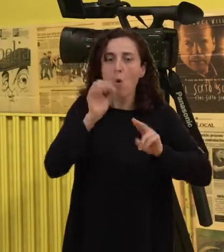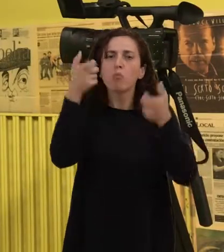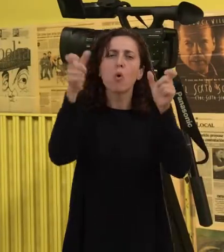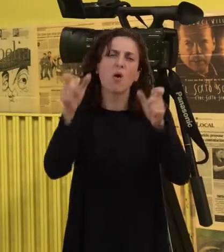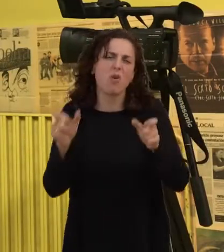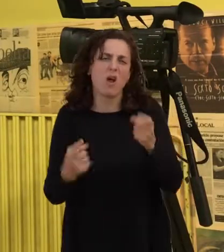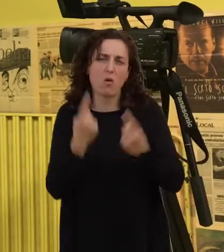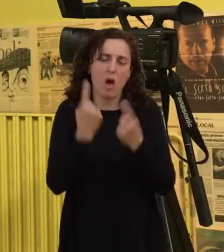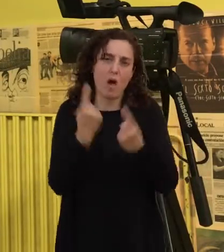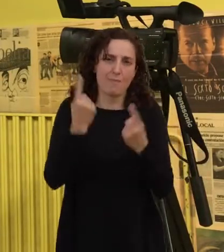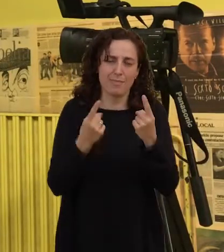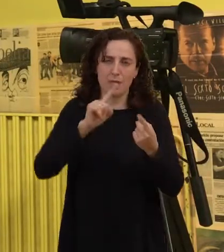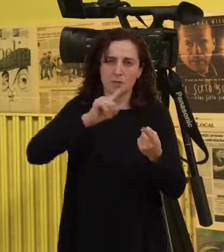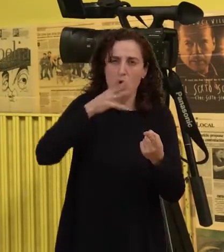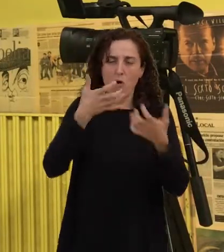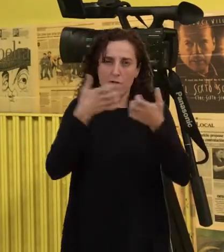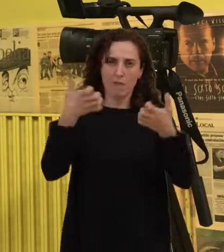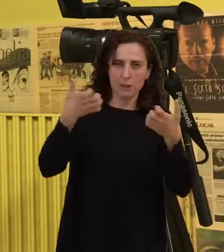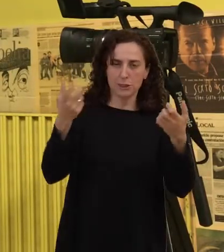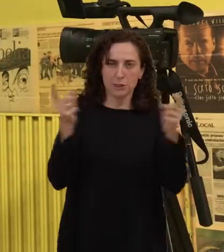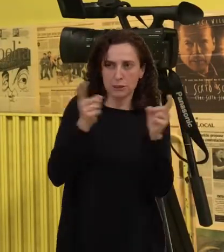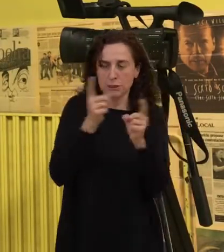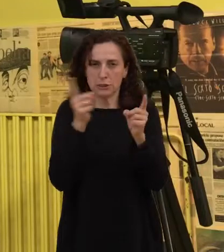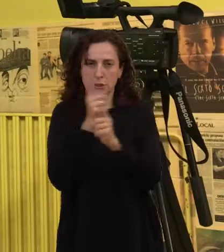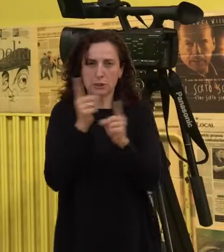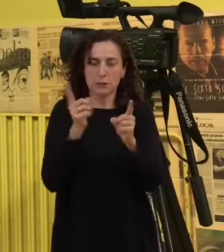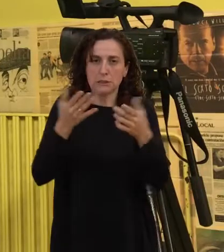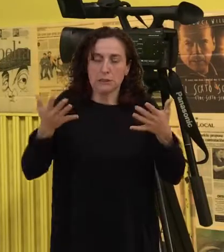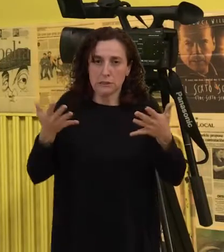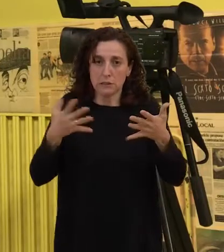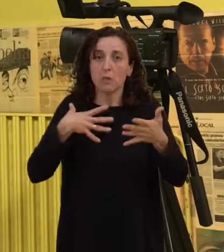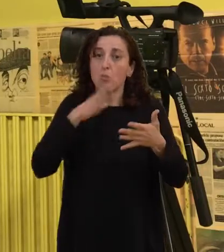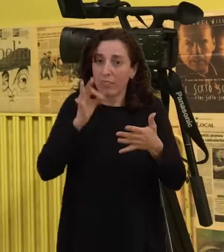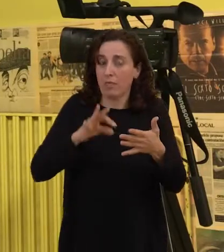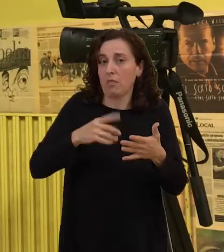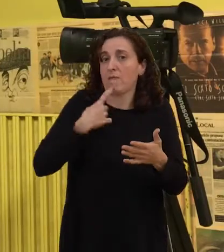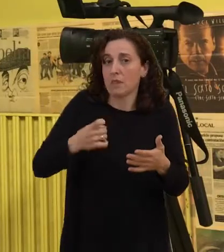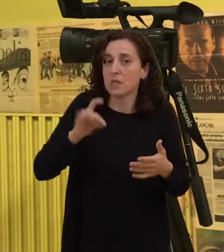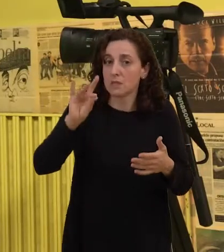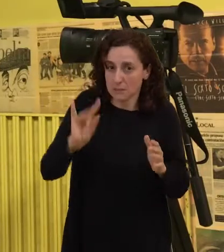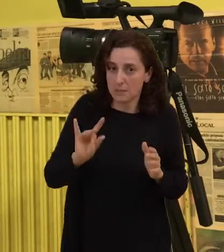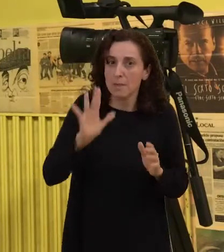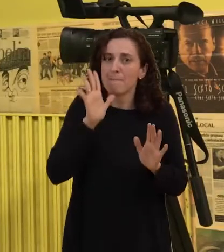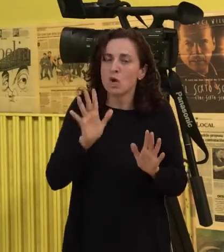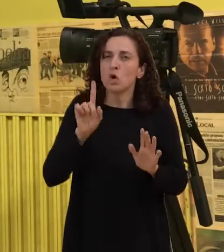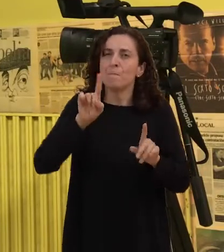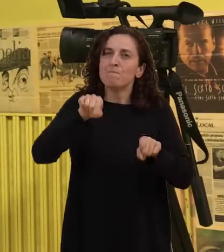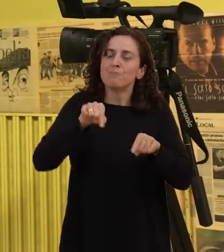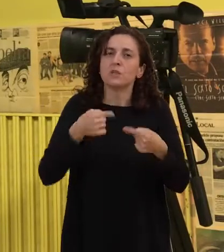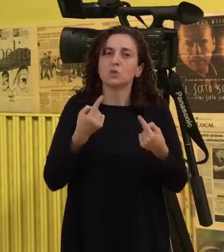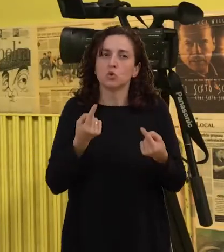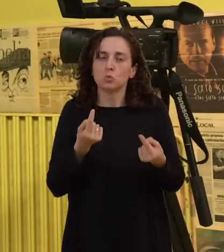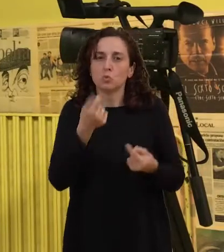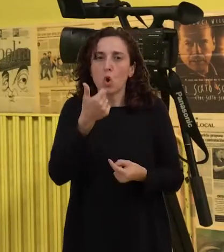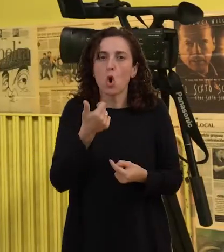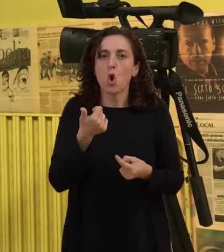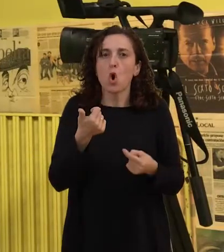vocabulario, de certos giros de las frases, pois iso já non deixa de ser tan